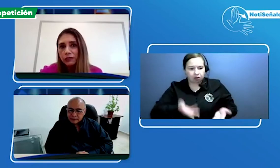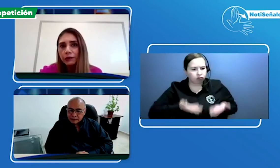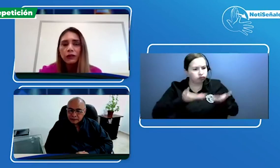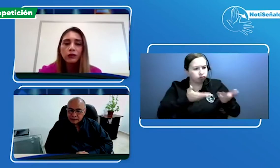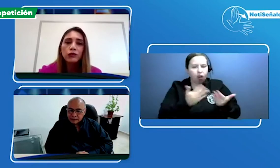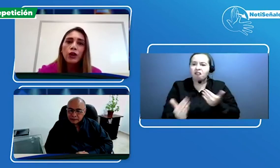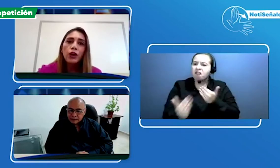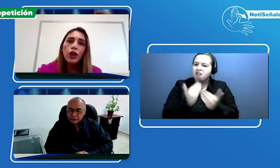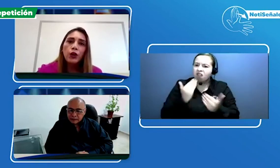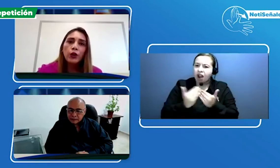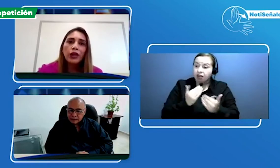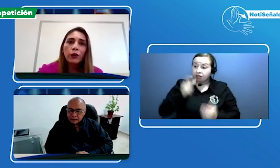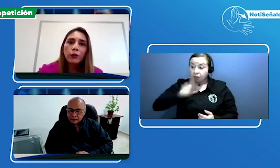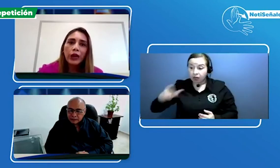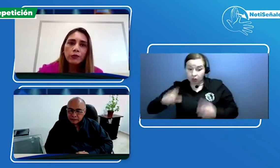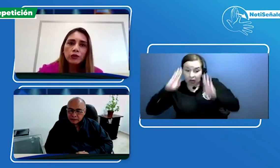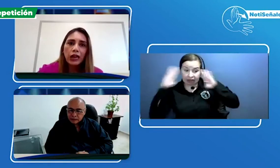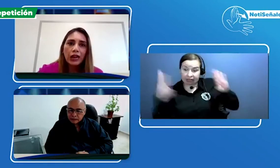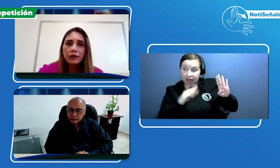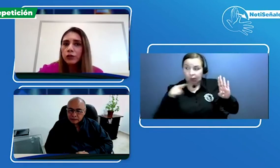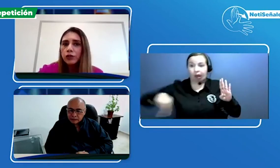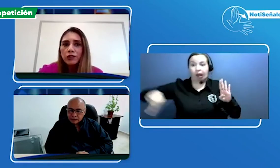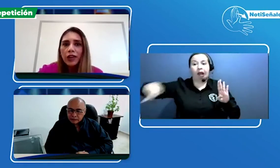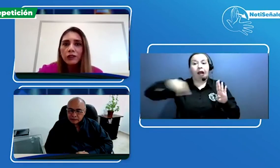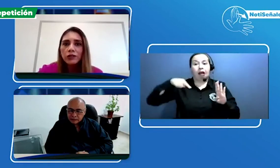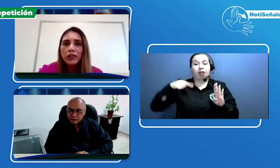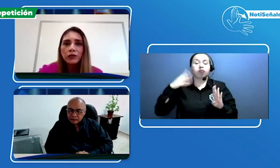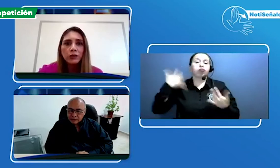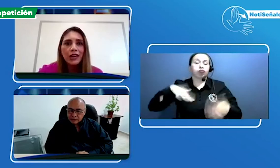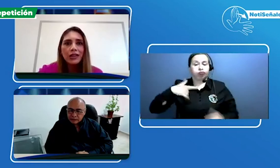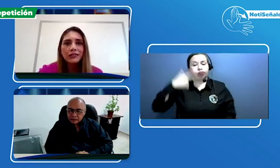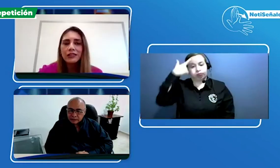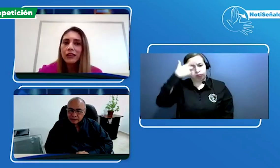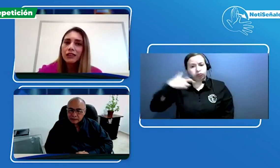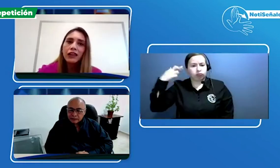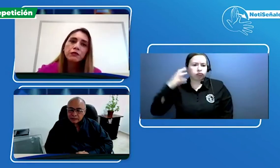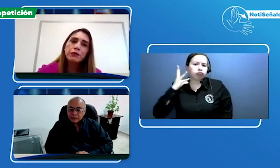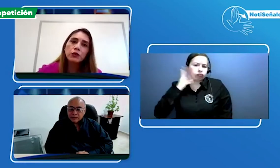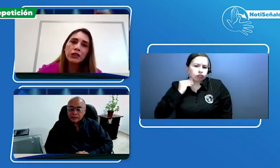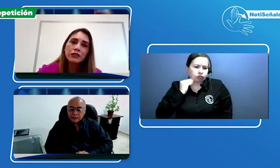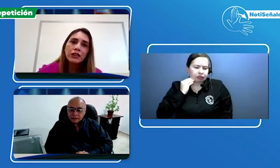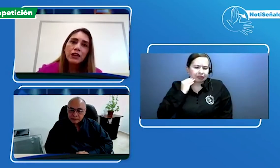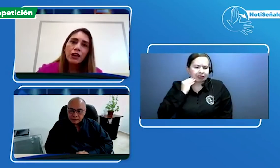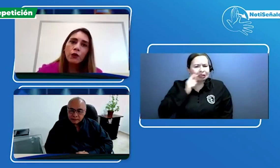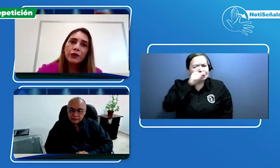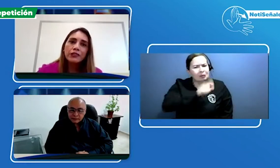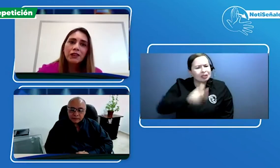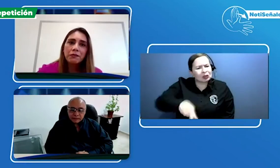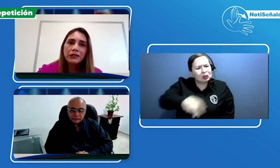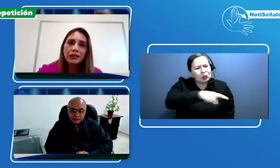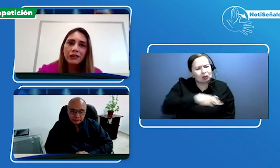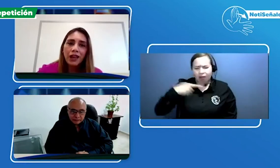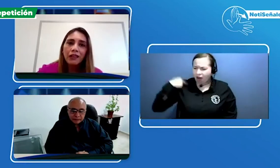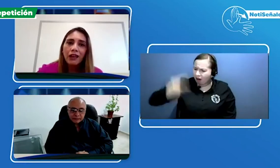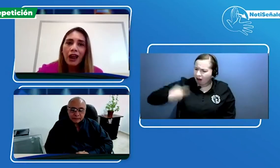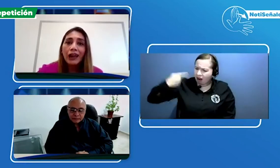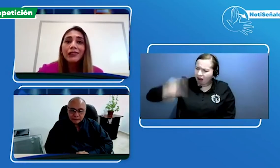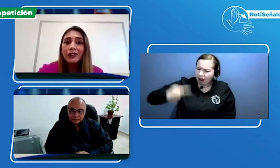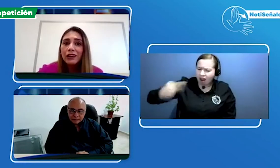expertos, lo que encontramos hace muchos años es una necesidad de las personas con discapacidad a tener